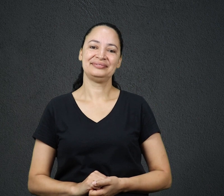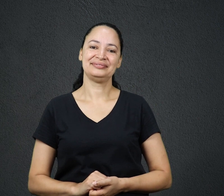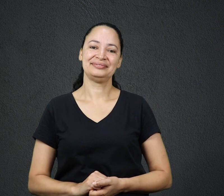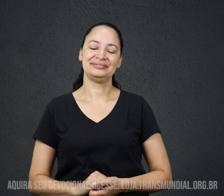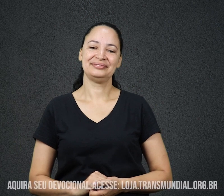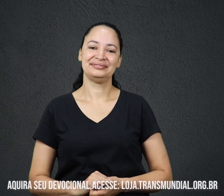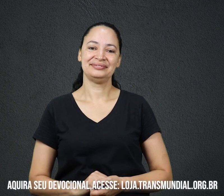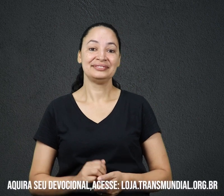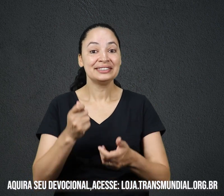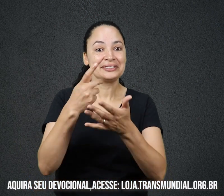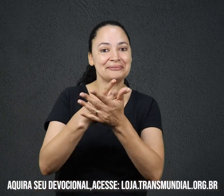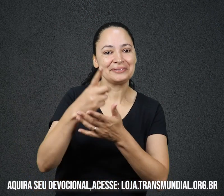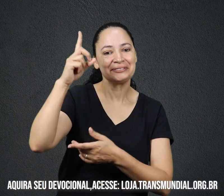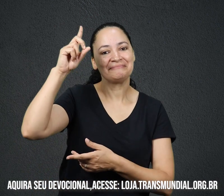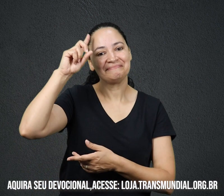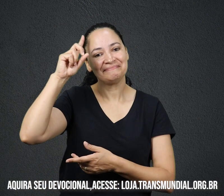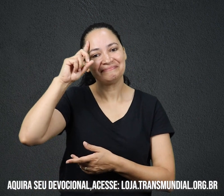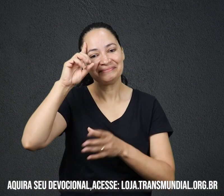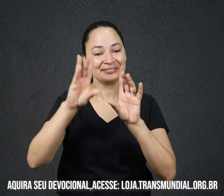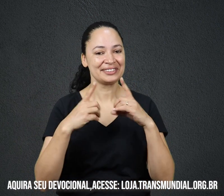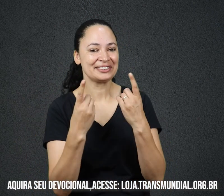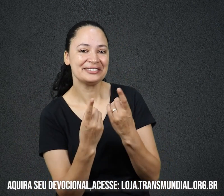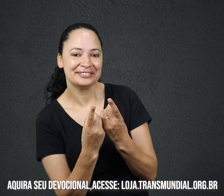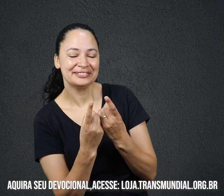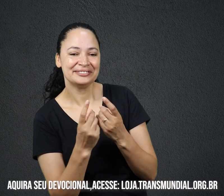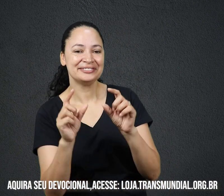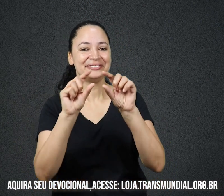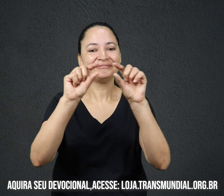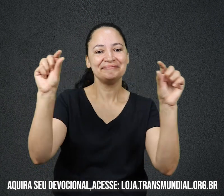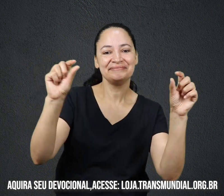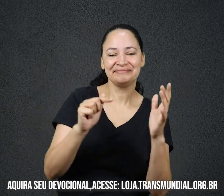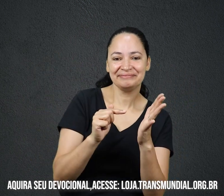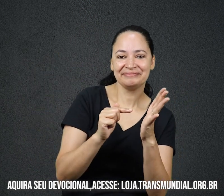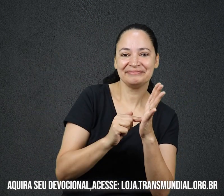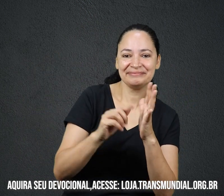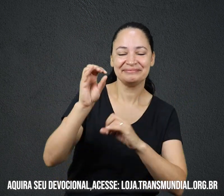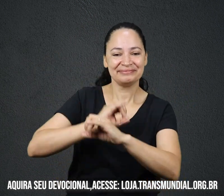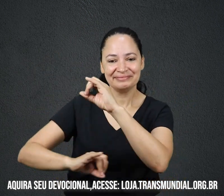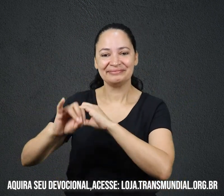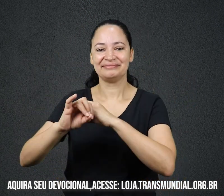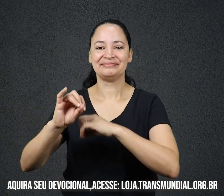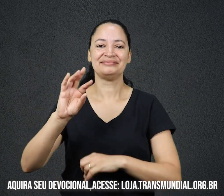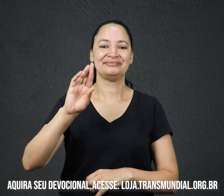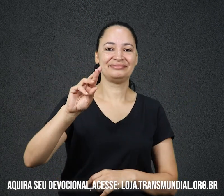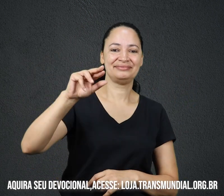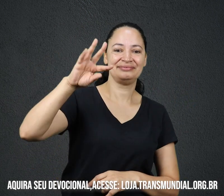Adquira já o seu devocional de todos os dias Acesse loja.transmundial.org.br site www